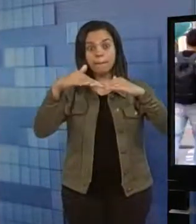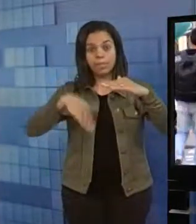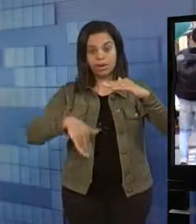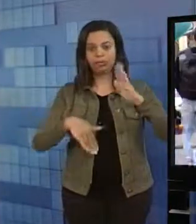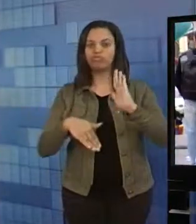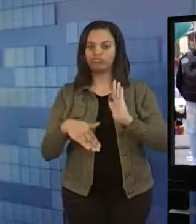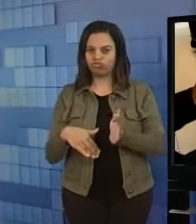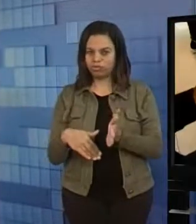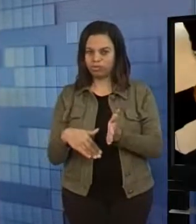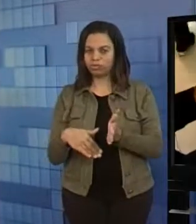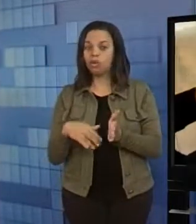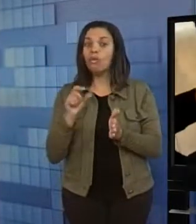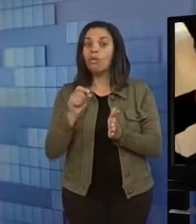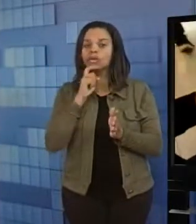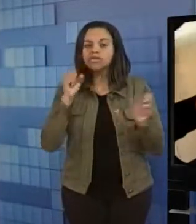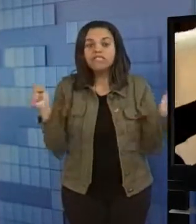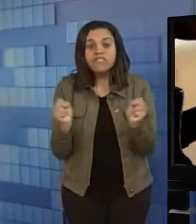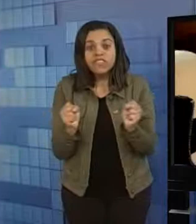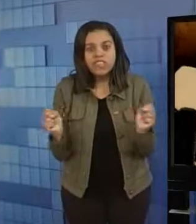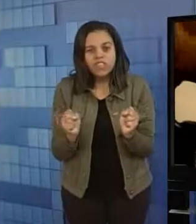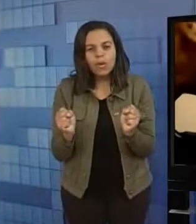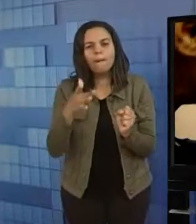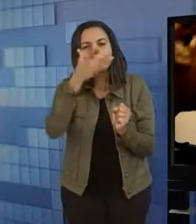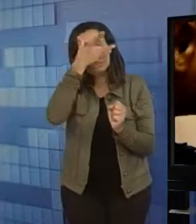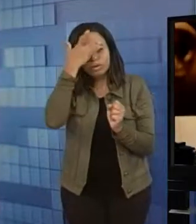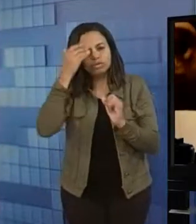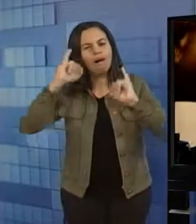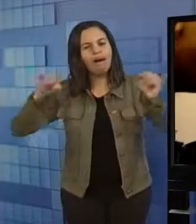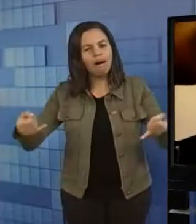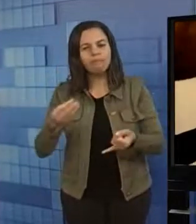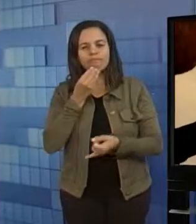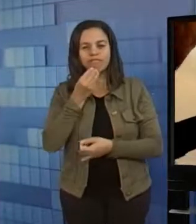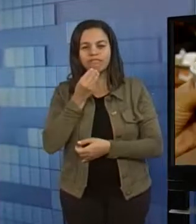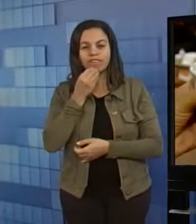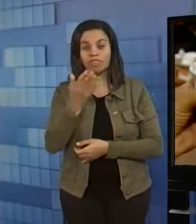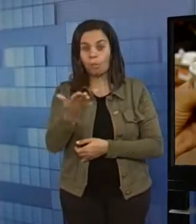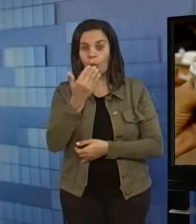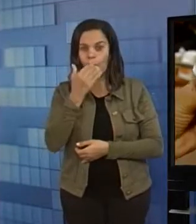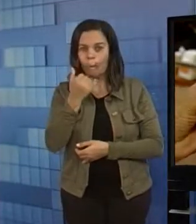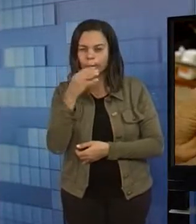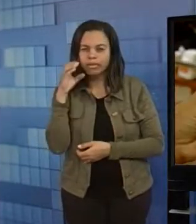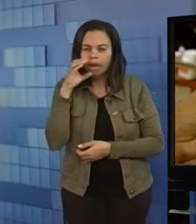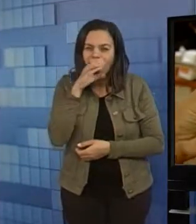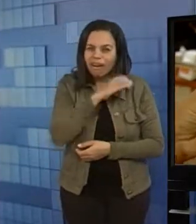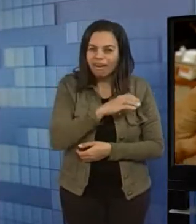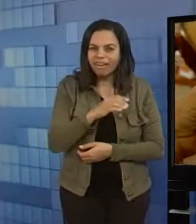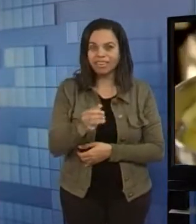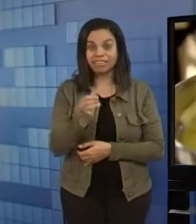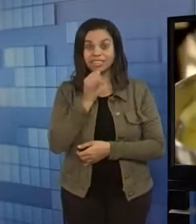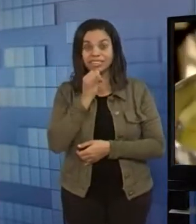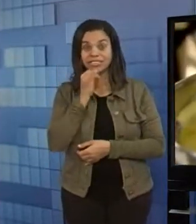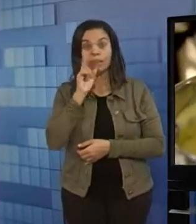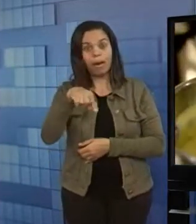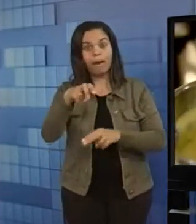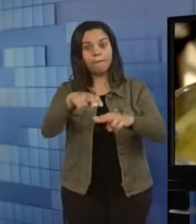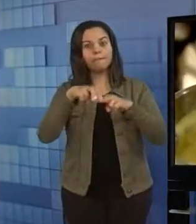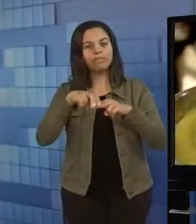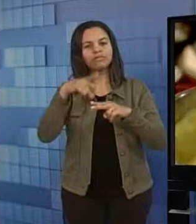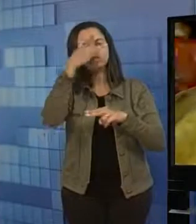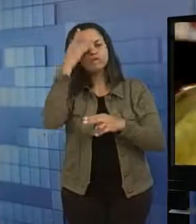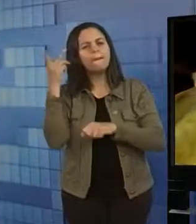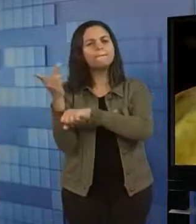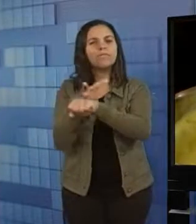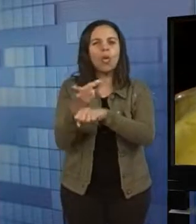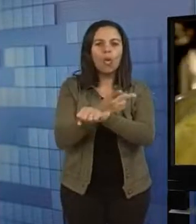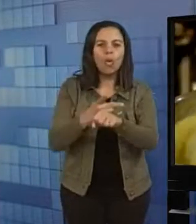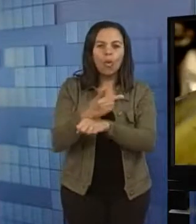graus. Clima propício para a degustação de pratos quentes. E não é por acaso que cresceu a procura por caldos